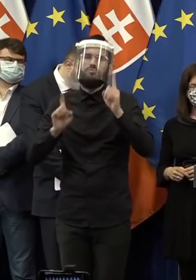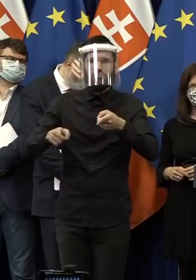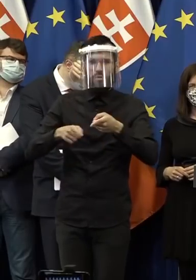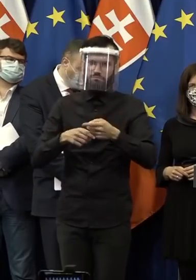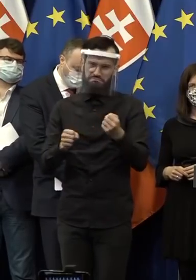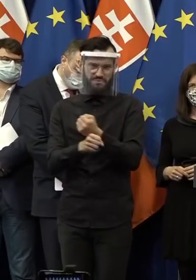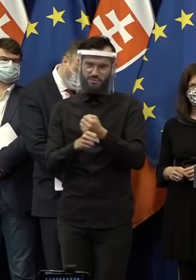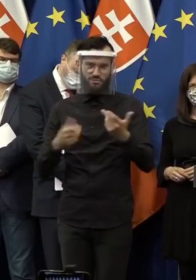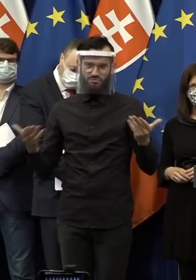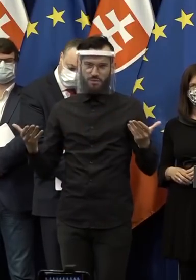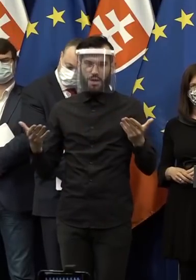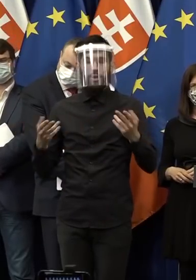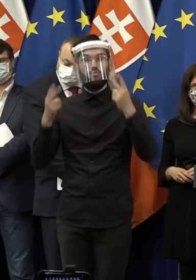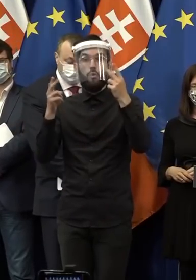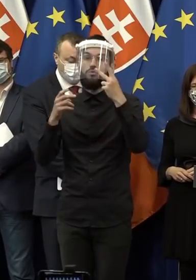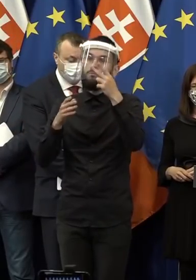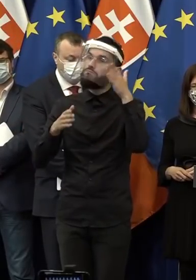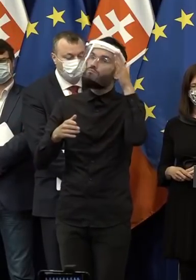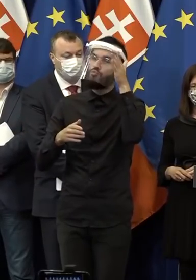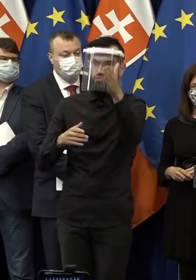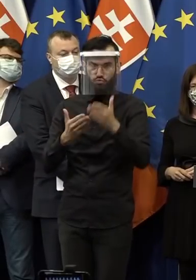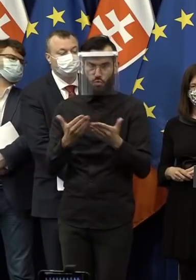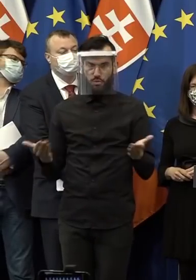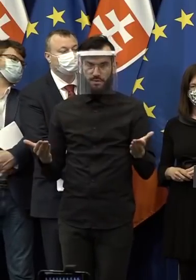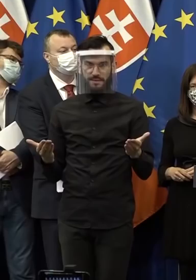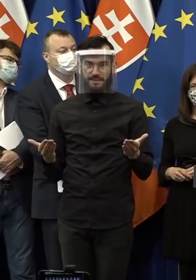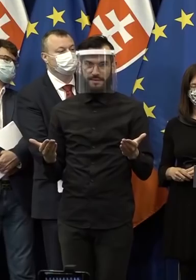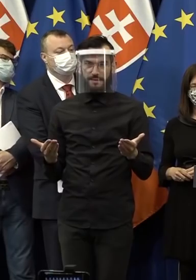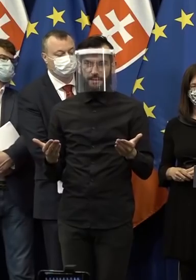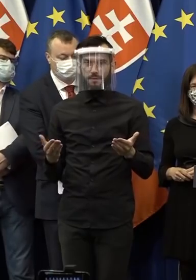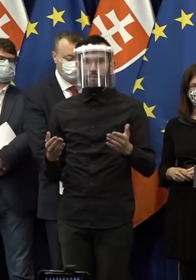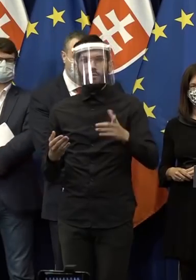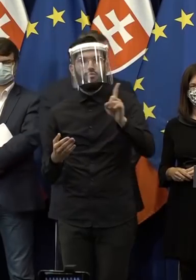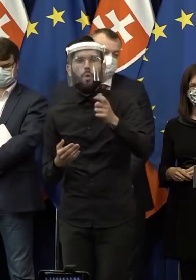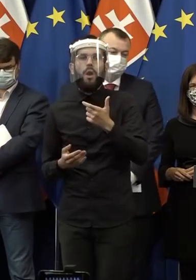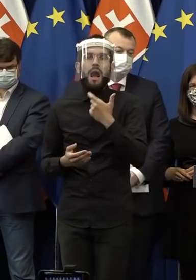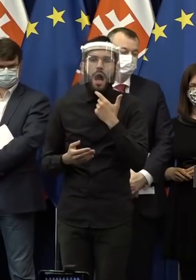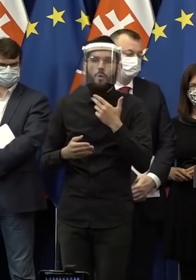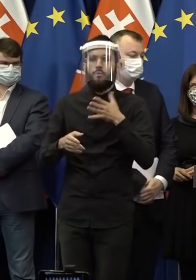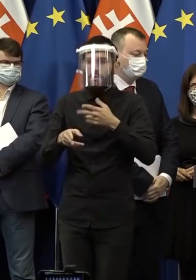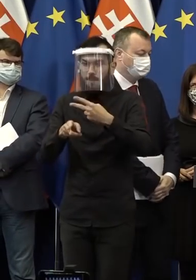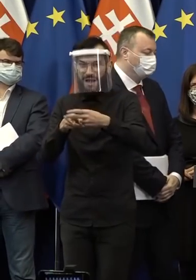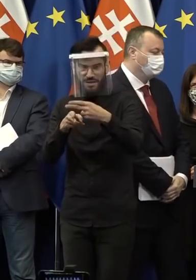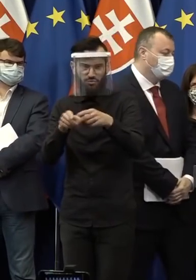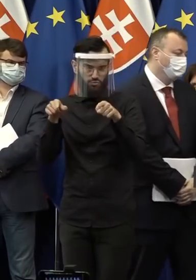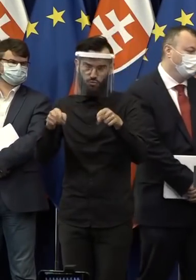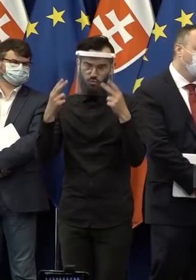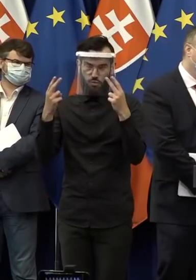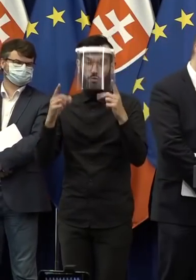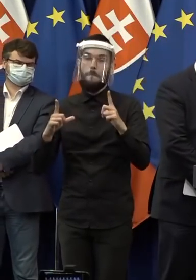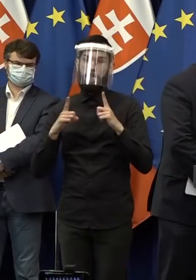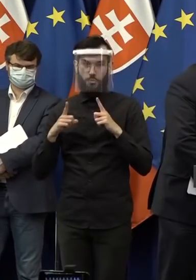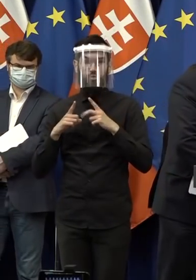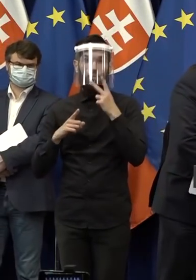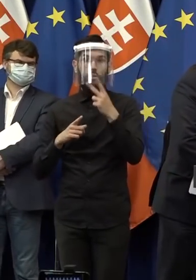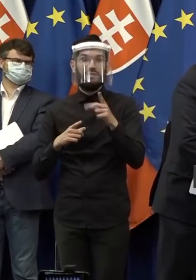silnejší dôvod sa dívať dopredu a pozerať na to, čo kdo bude realizovať. Počkáme si